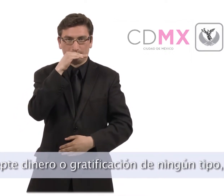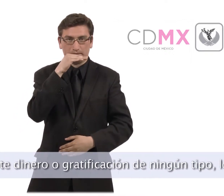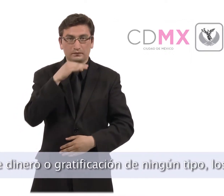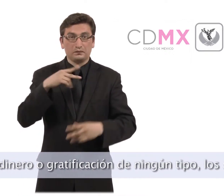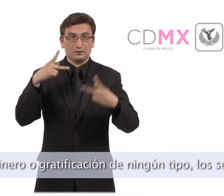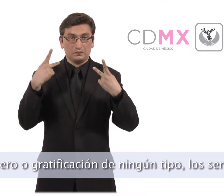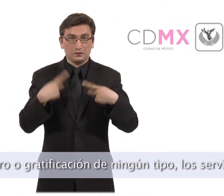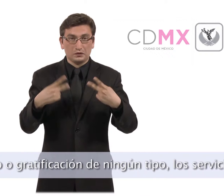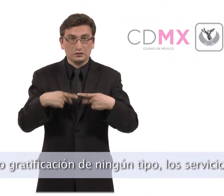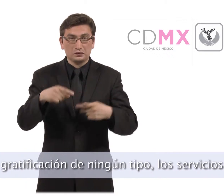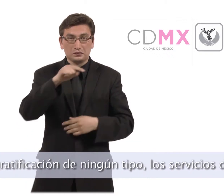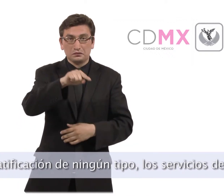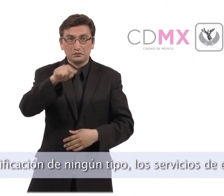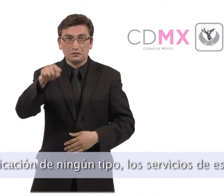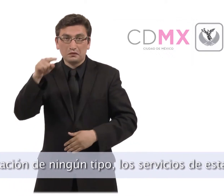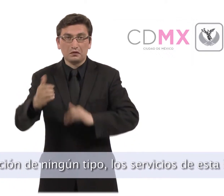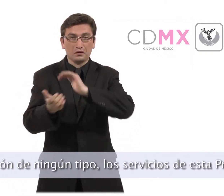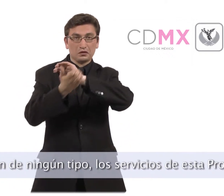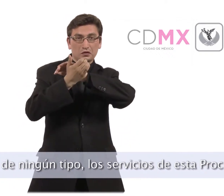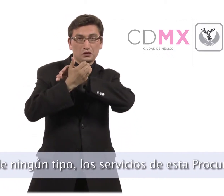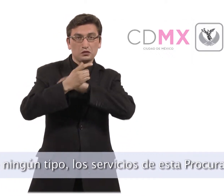servicios de esta Procuraduría son gratuitos.